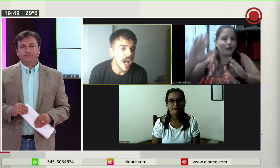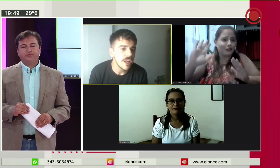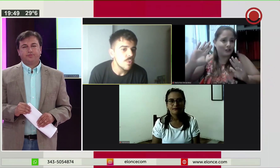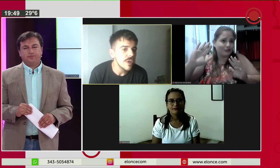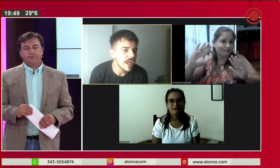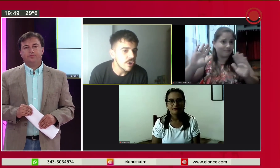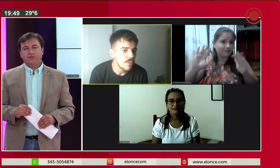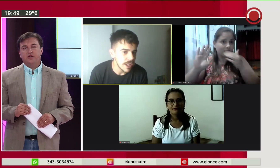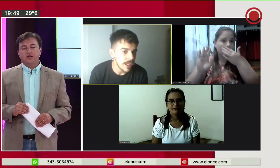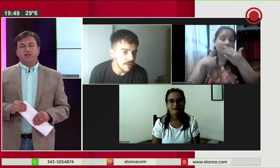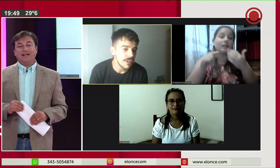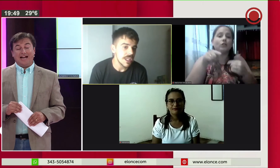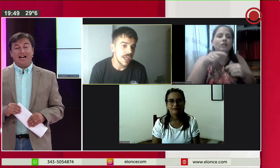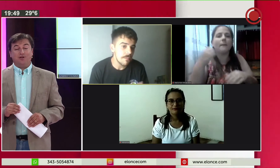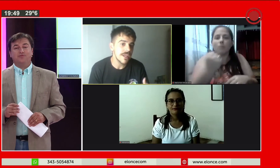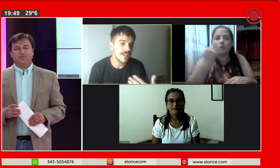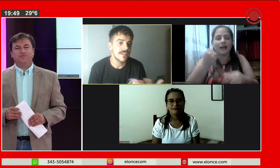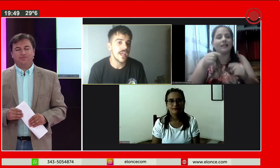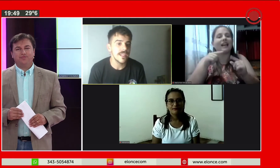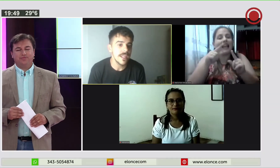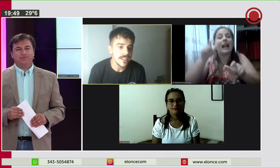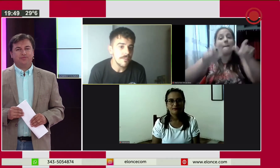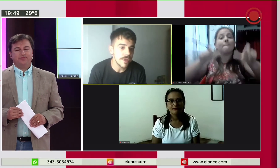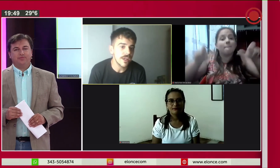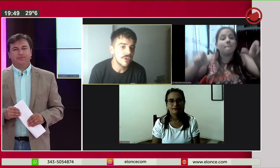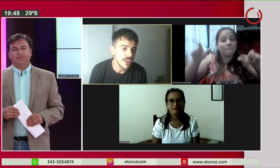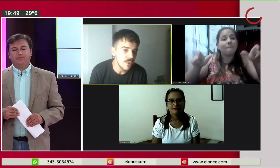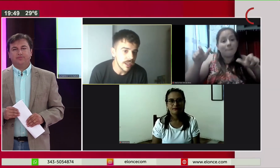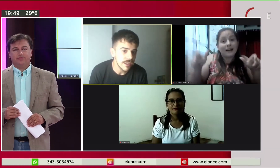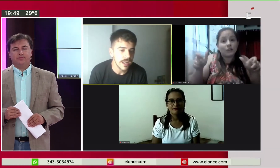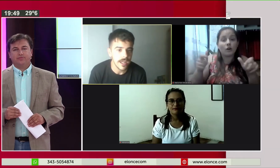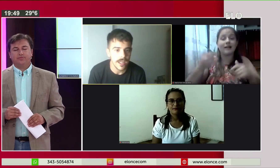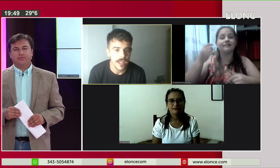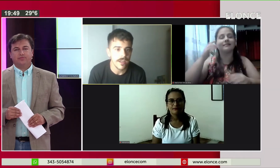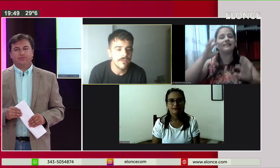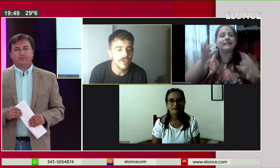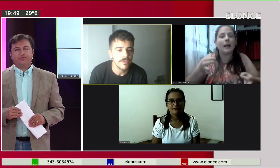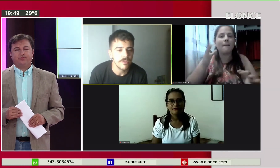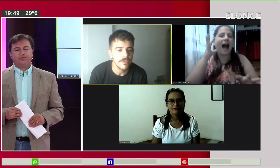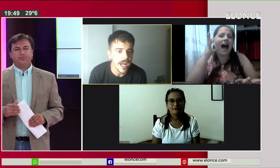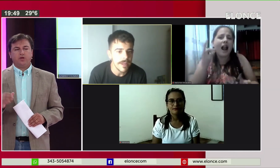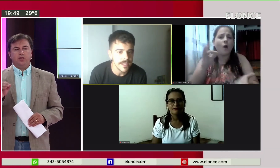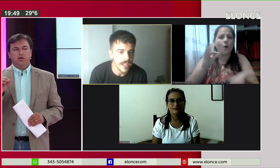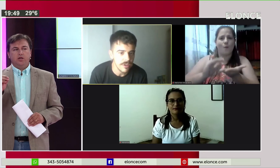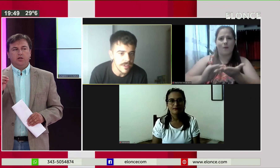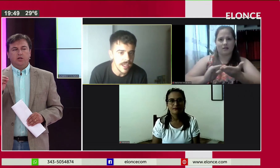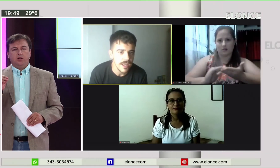alguna comunicación. Y después, si les interesa, puedan continuar formándose, capacitándose